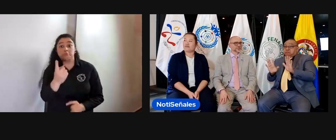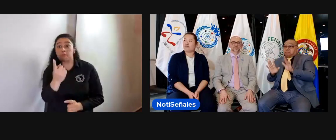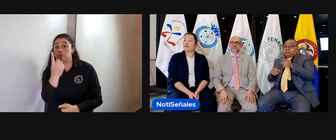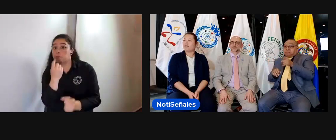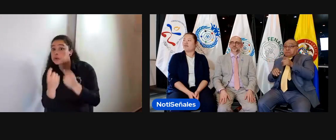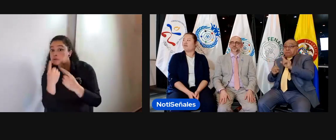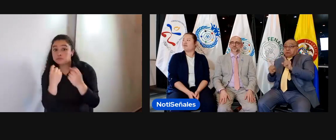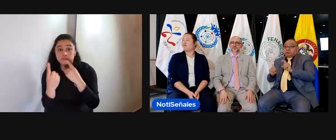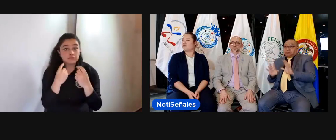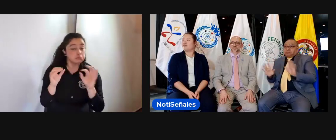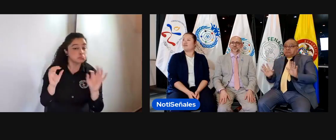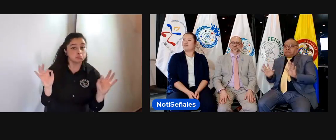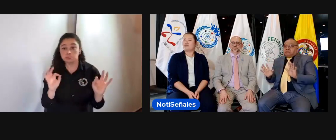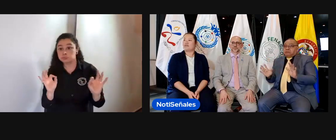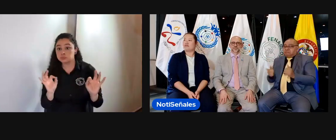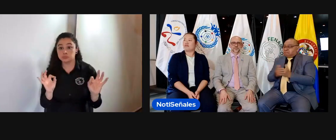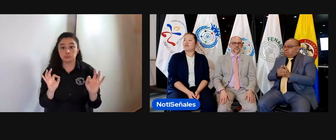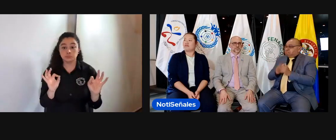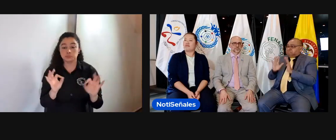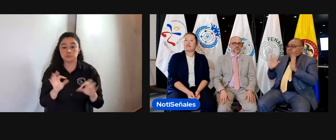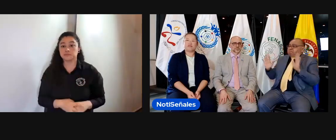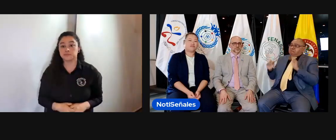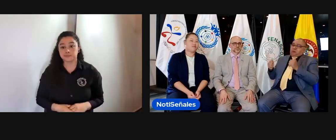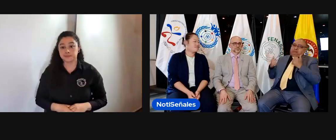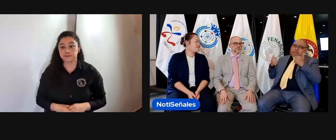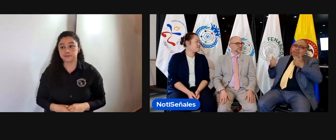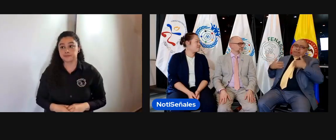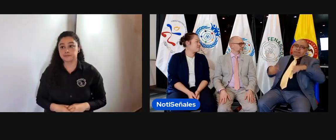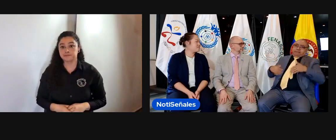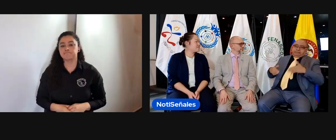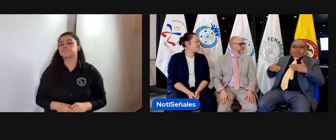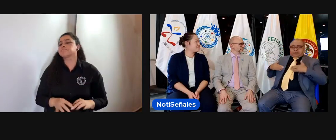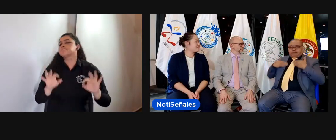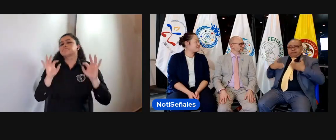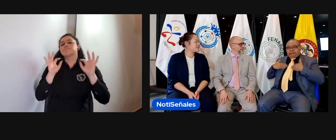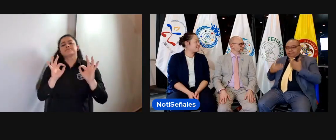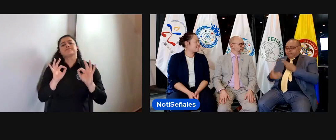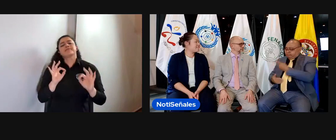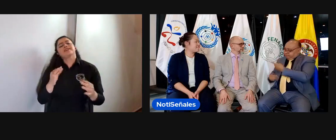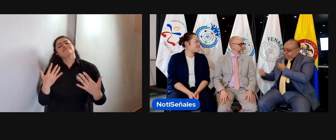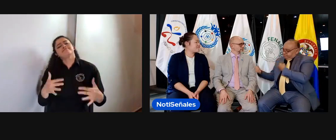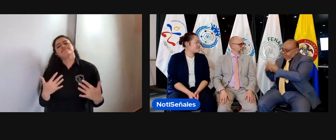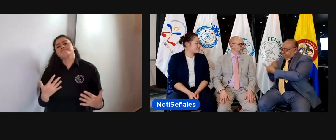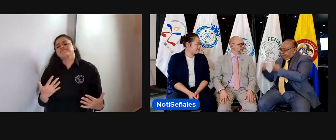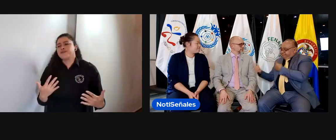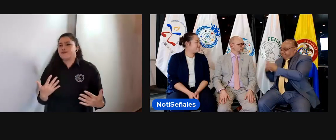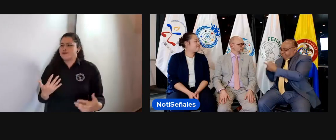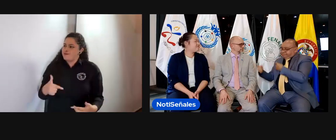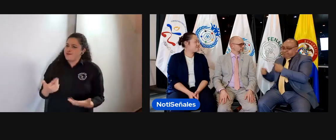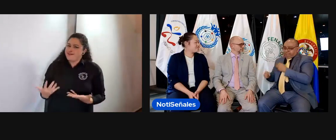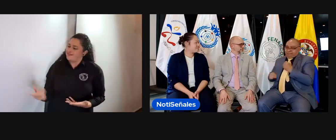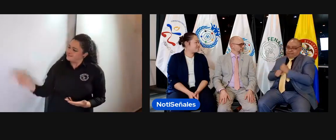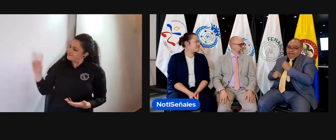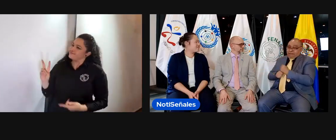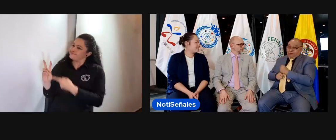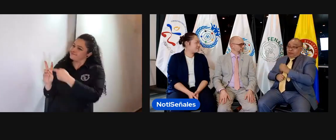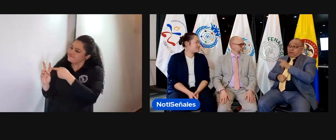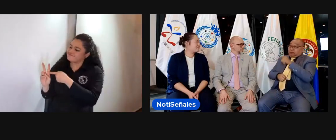Perfecto, creo que no tenemos más preguntas, ¿verdad? Bien. Nuevamente, muchísimas gracias por tu asistencia, Joe